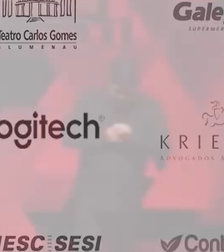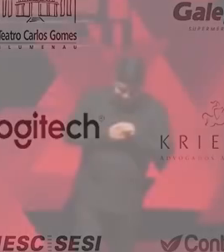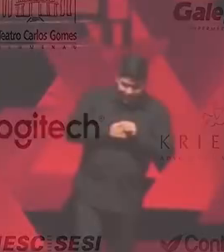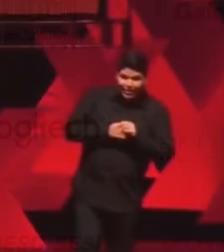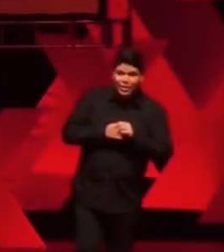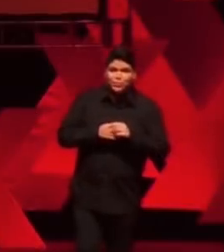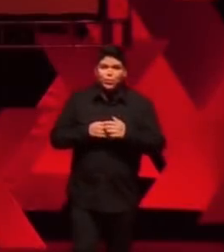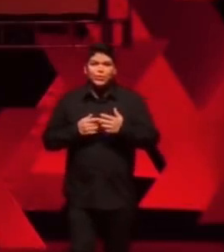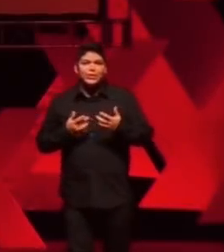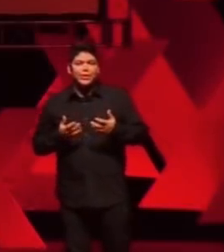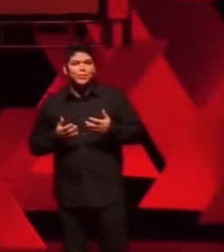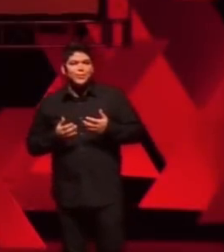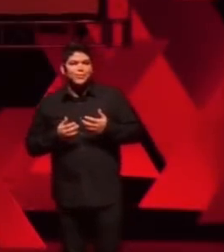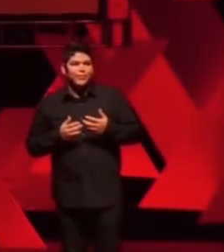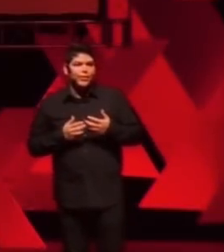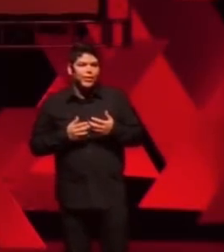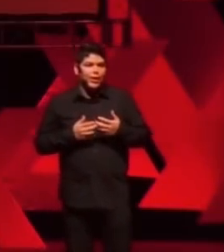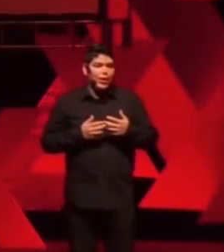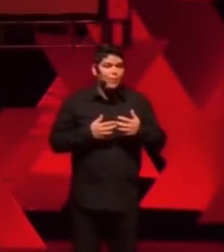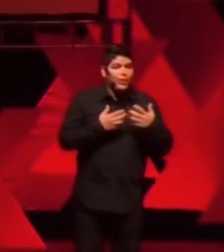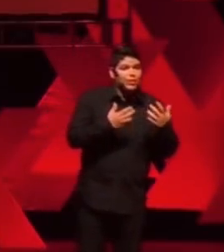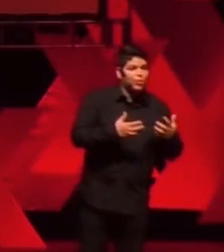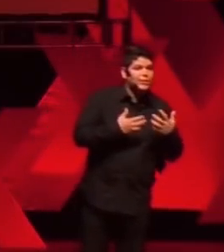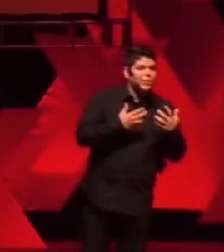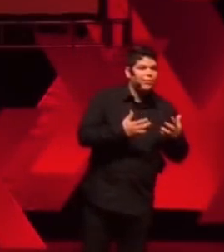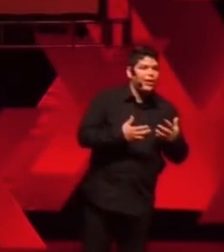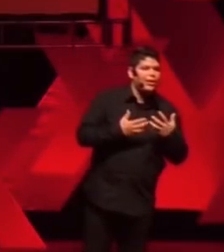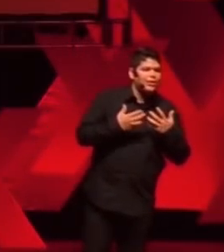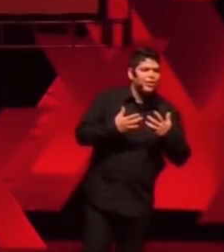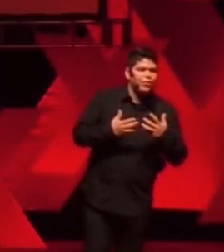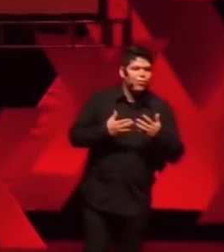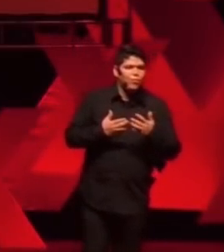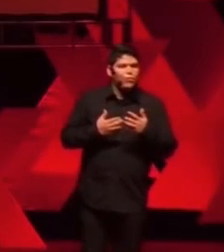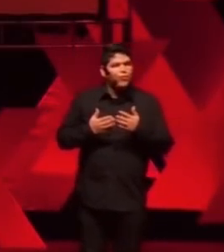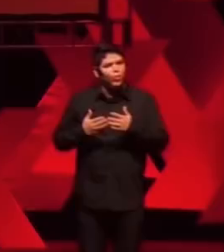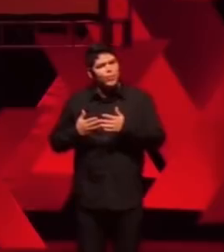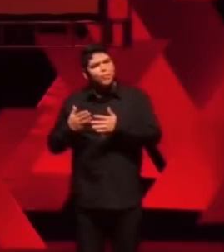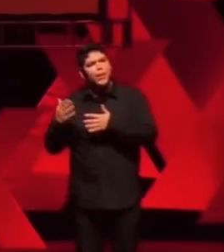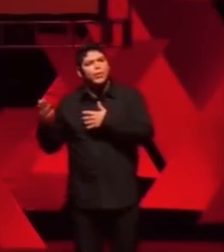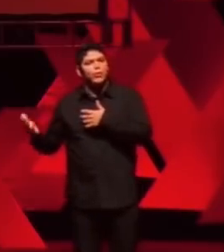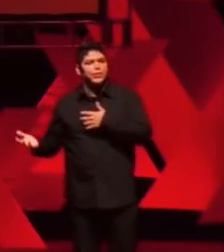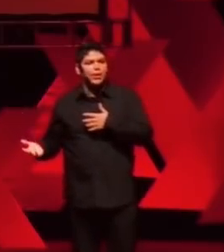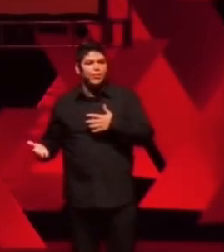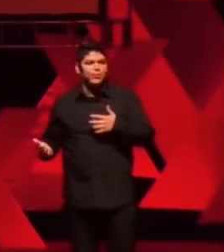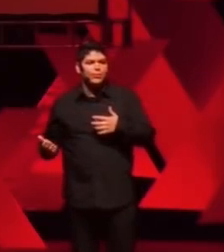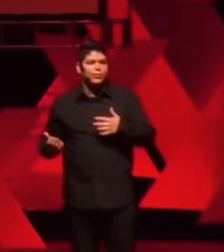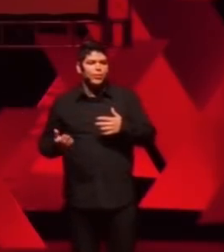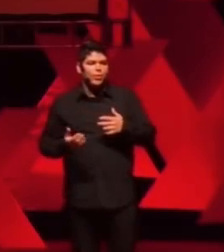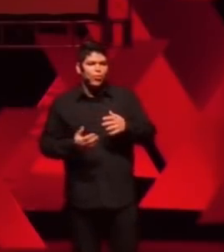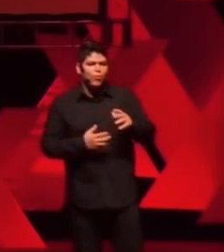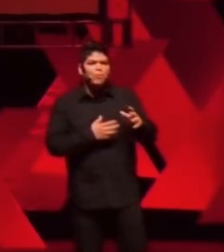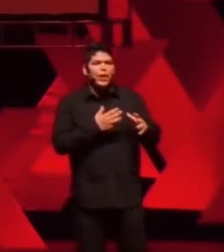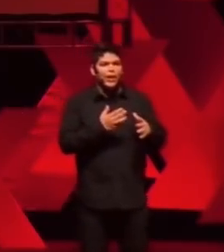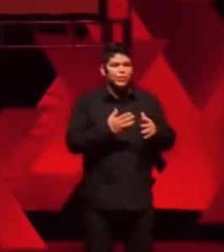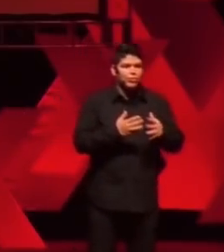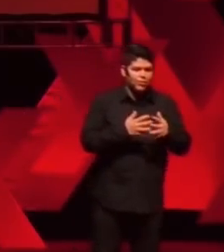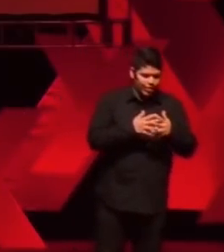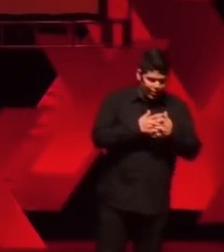Desde muito cedo, eu aprendi a observar a religião como um fenômeno paradoxal. Complexo,